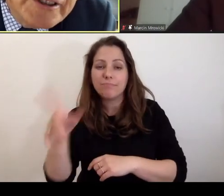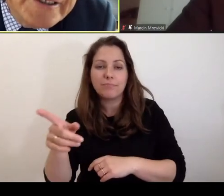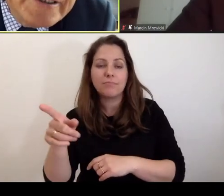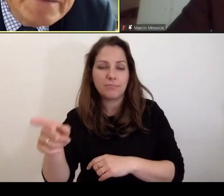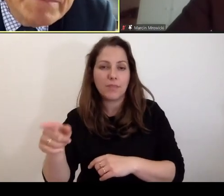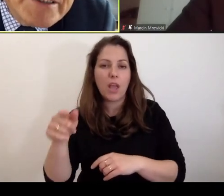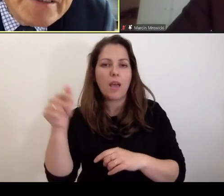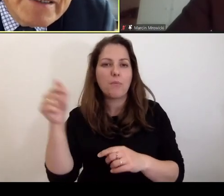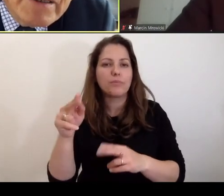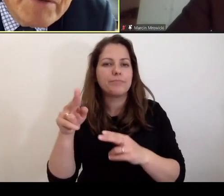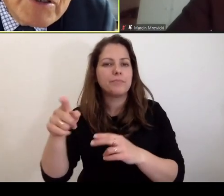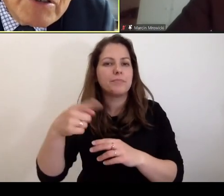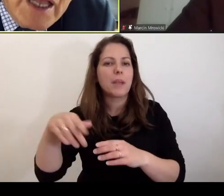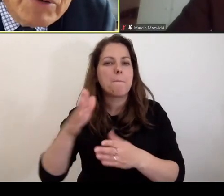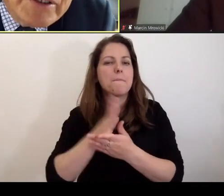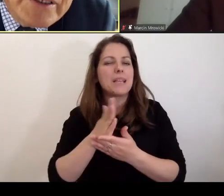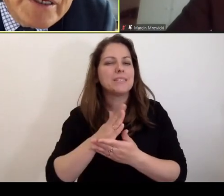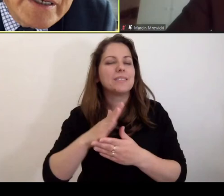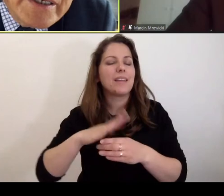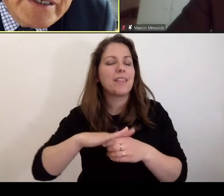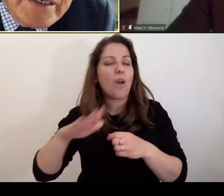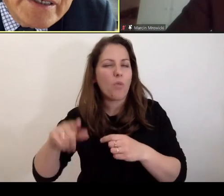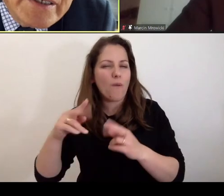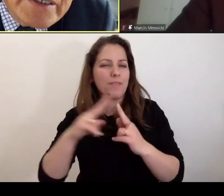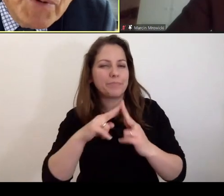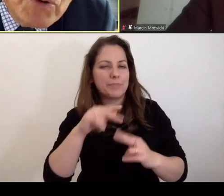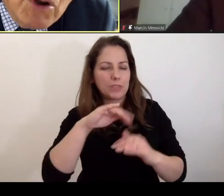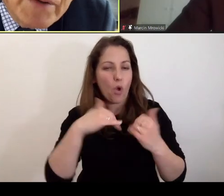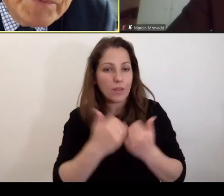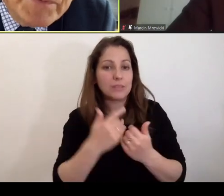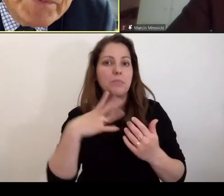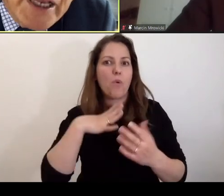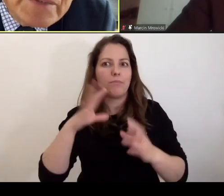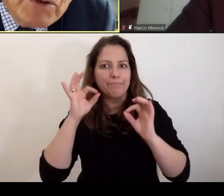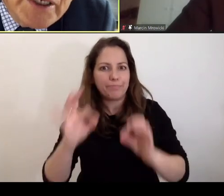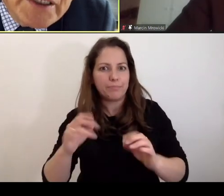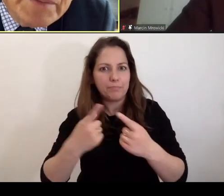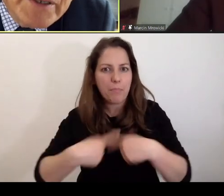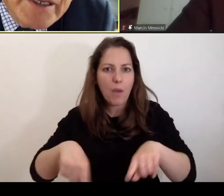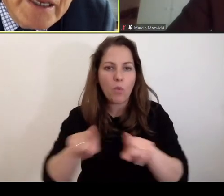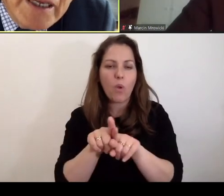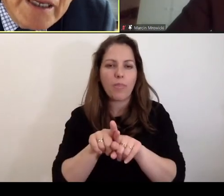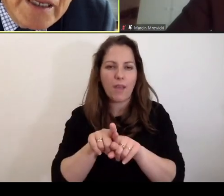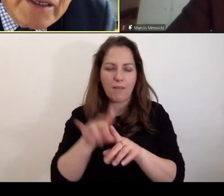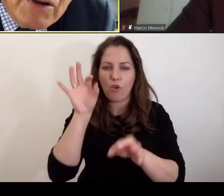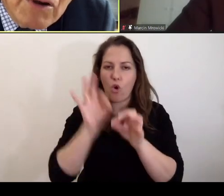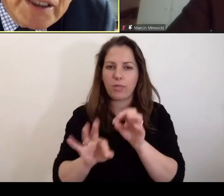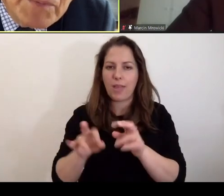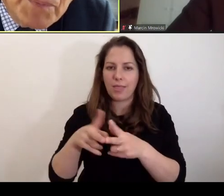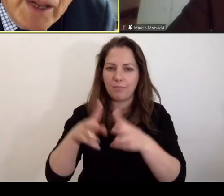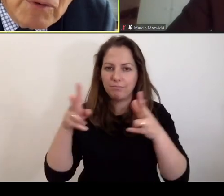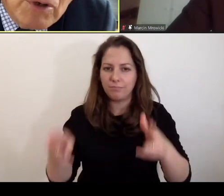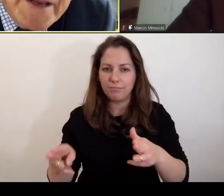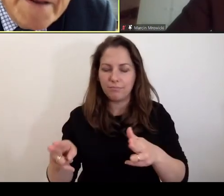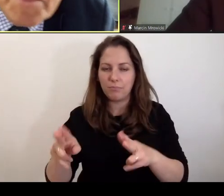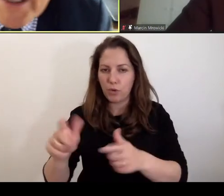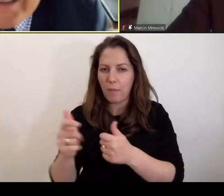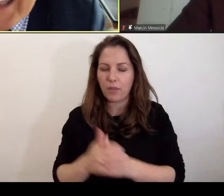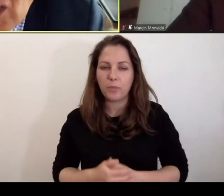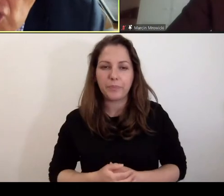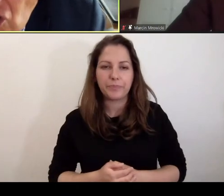zbrodni międzynarodowych zostały spełnione w każdym konkretnym przypadku.